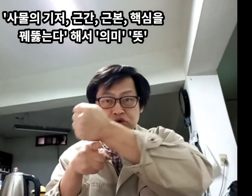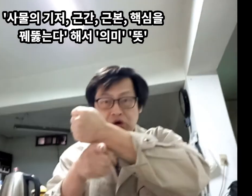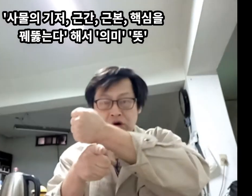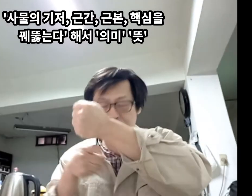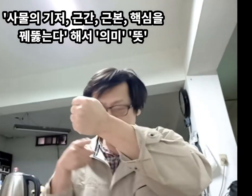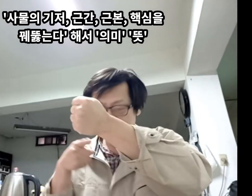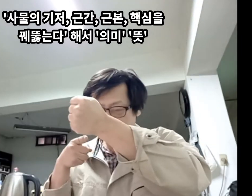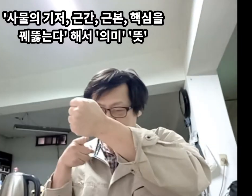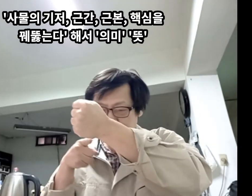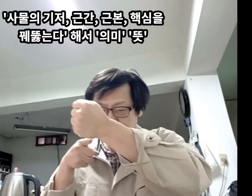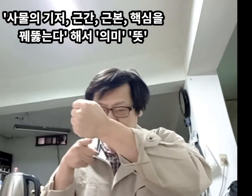꿰뚫는다